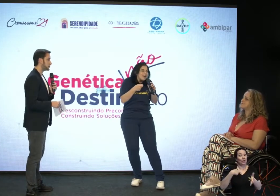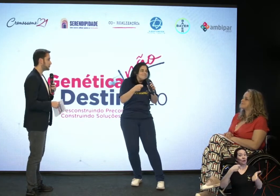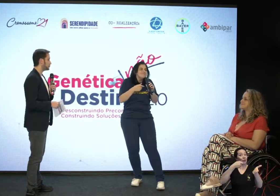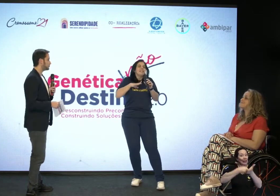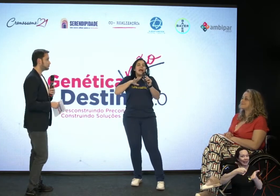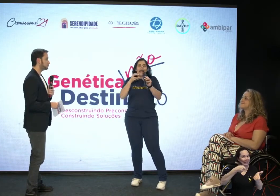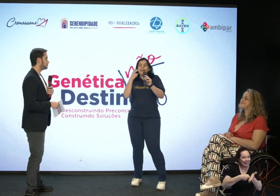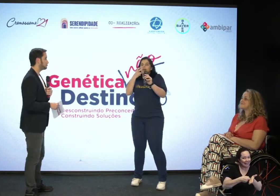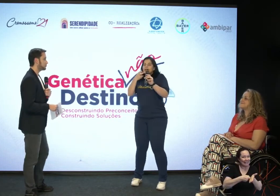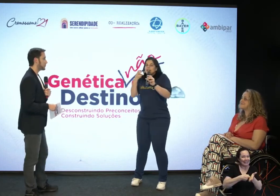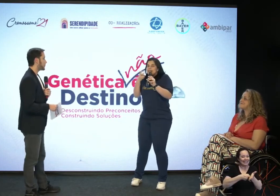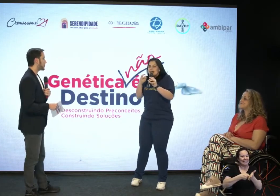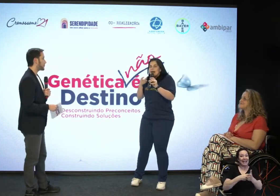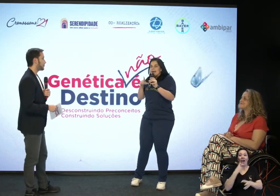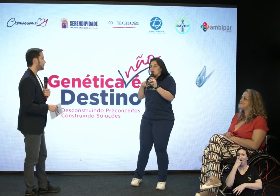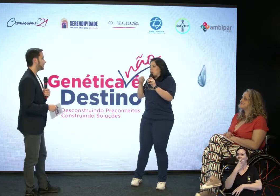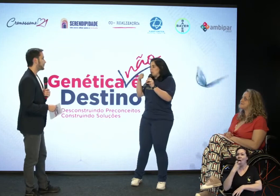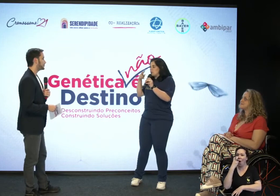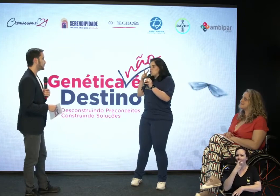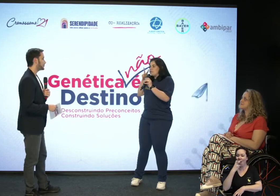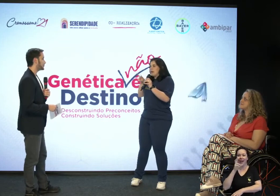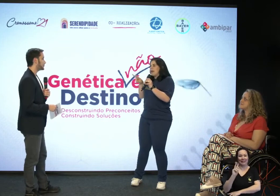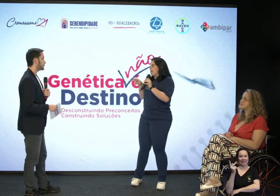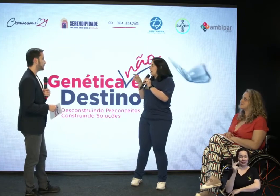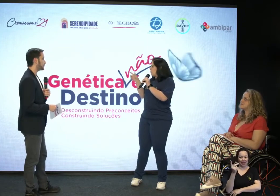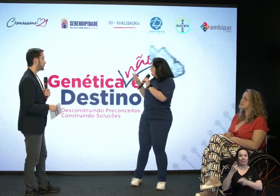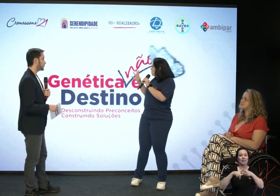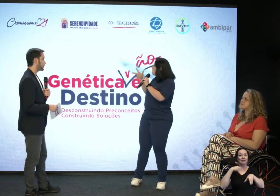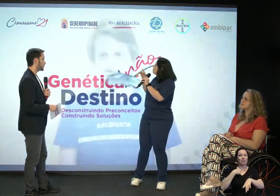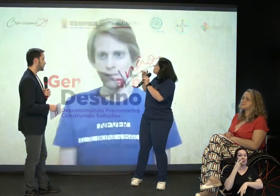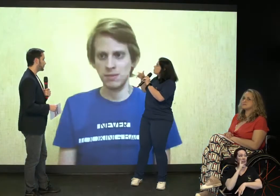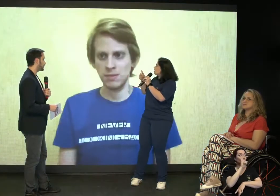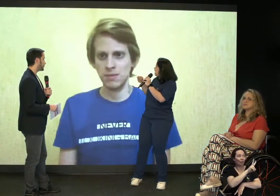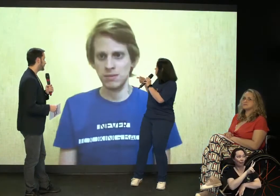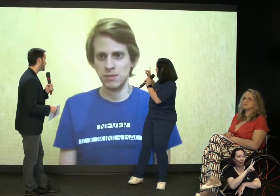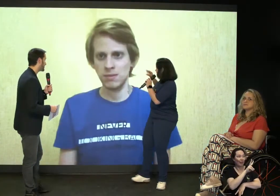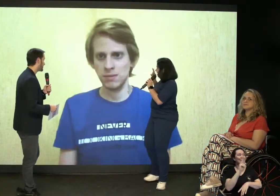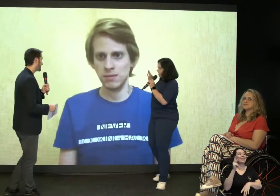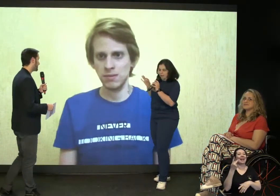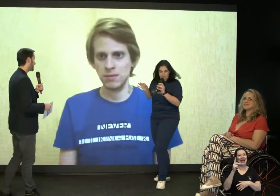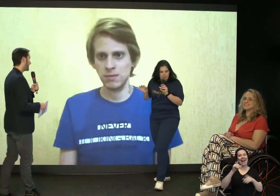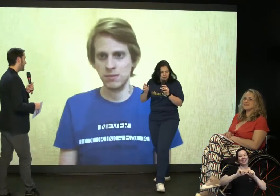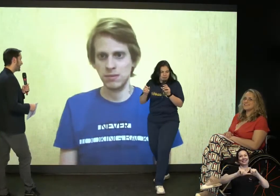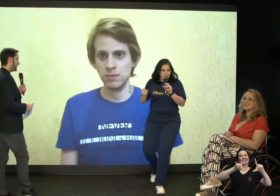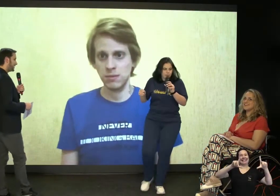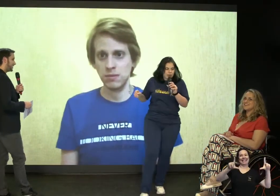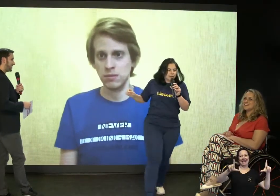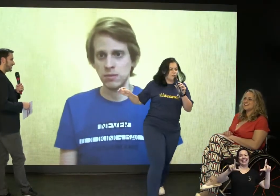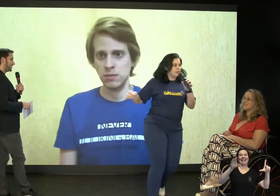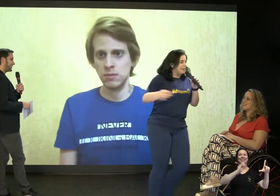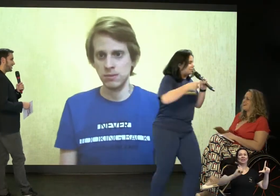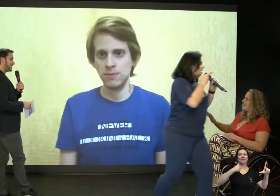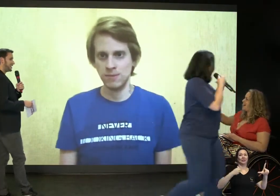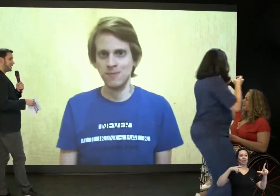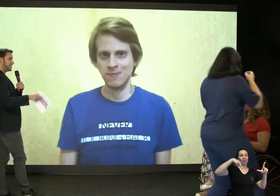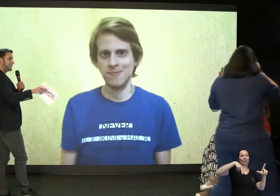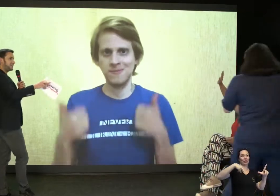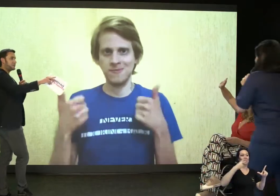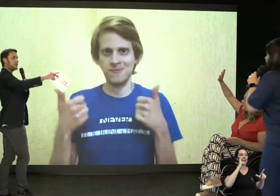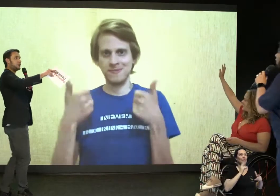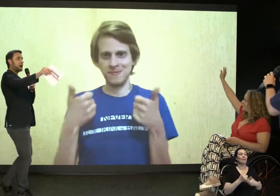disso. aqui oralizar ele. Então, eu preciso ver ele agora quando ele fizer os sinais. Aí. Então, eu vou ficar aqui. Oi,